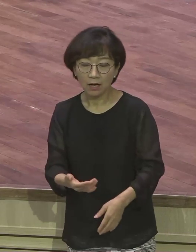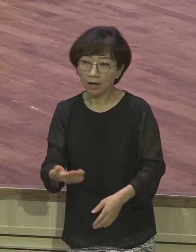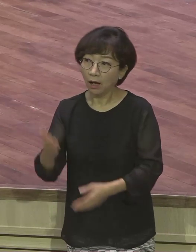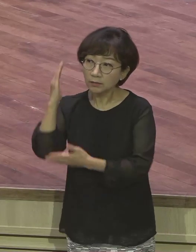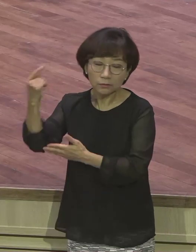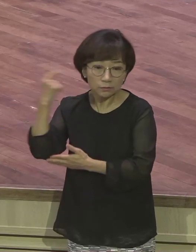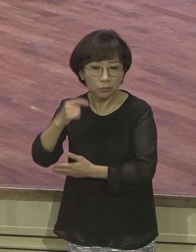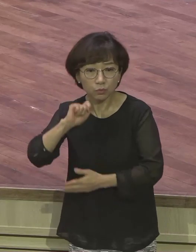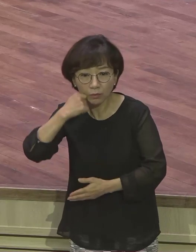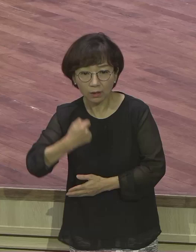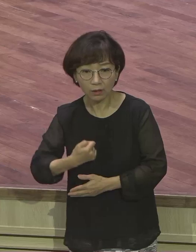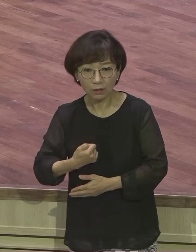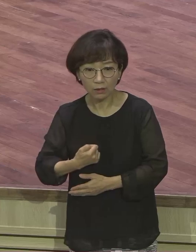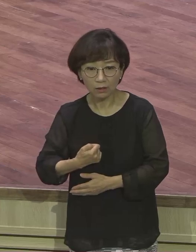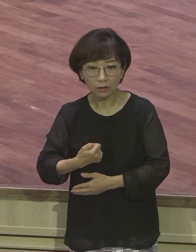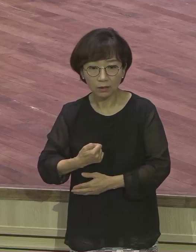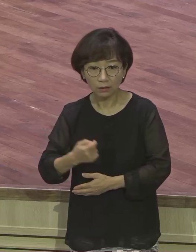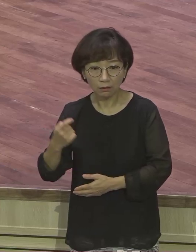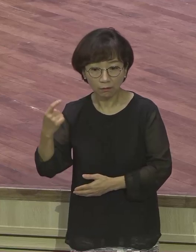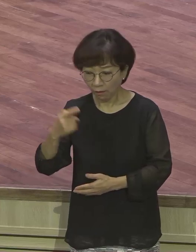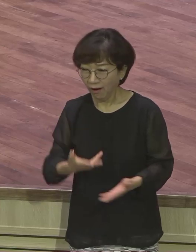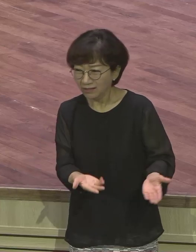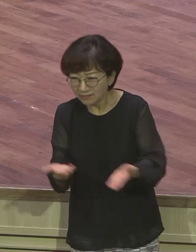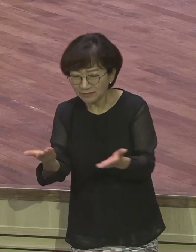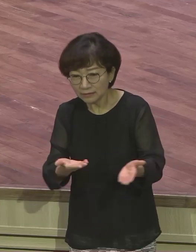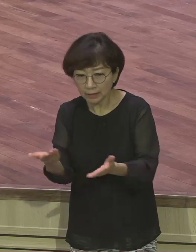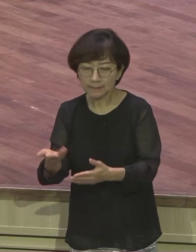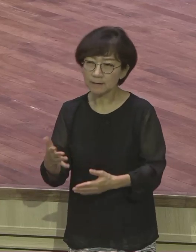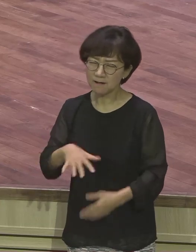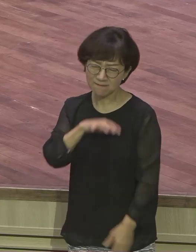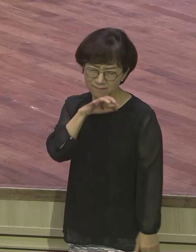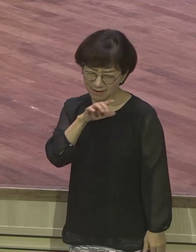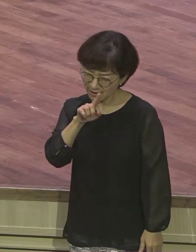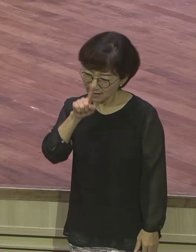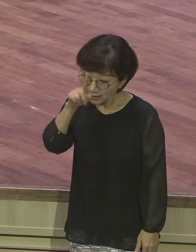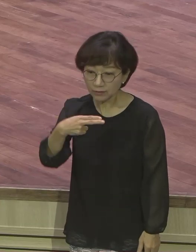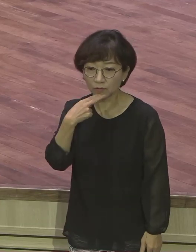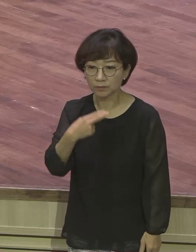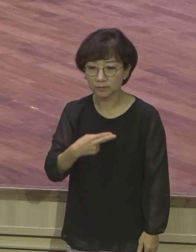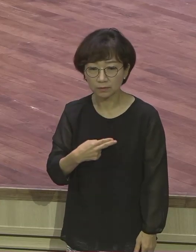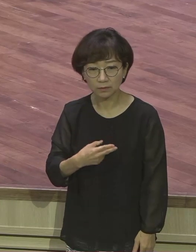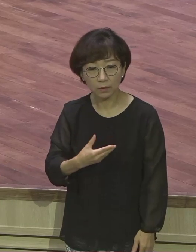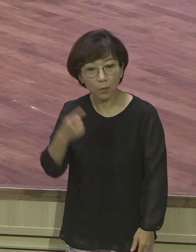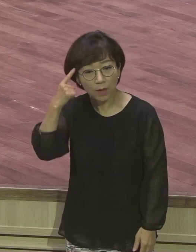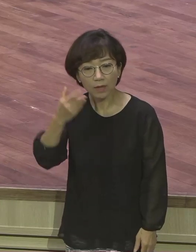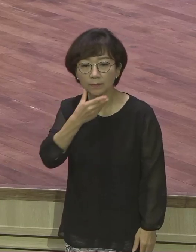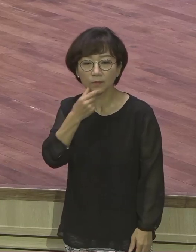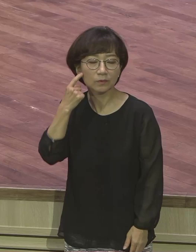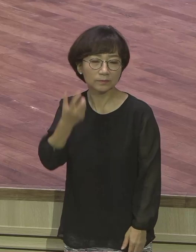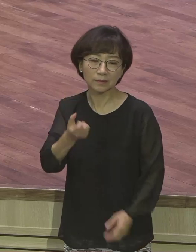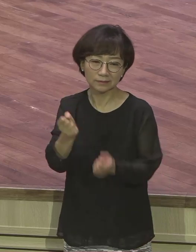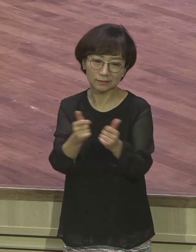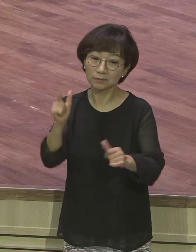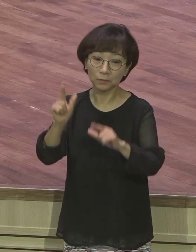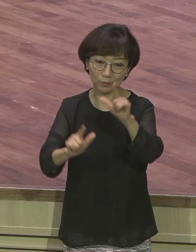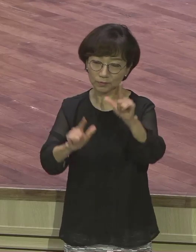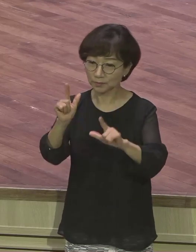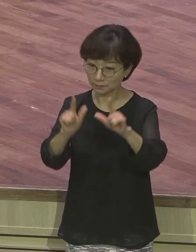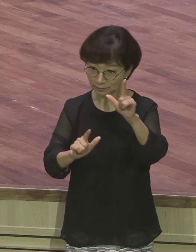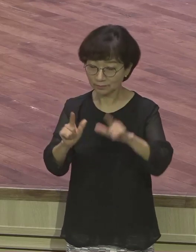심지어 사명가죽이에요. 이게 보금의 능력이라고. 보금 가진 자는 이렇다니까요. 이 랩런트들이 이렇게 하기 때문에